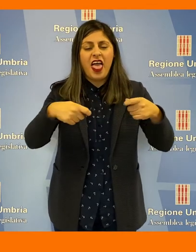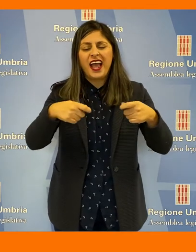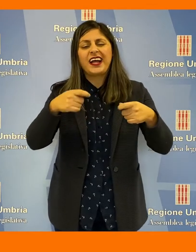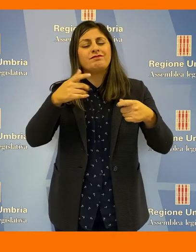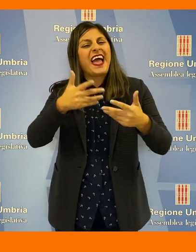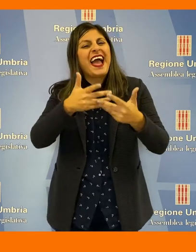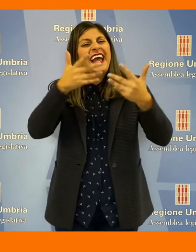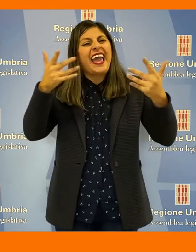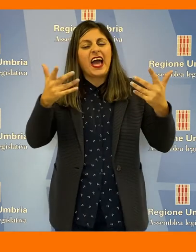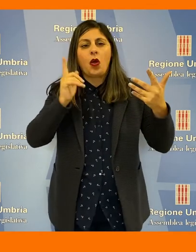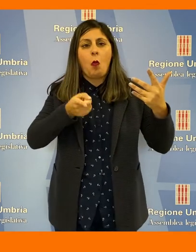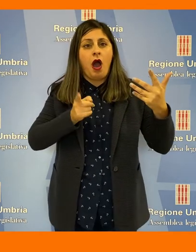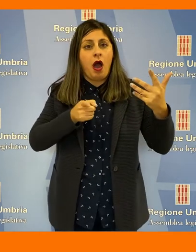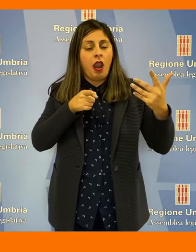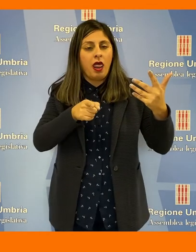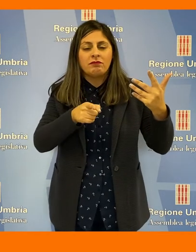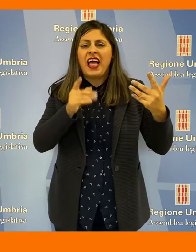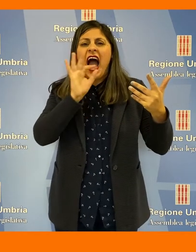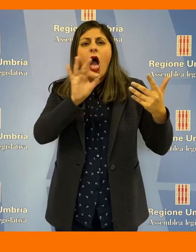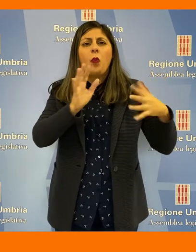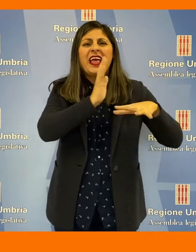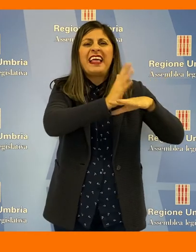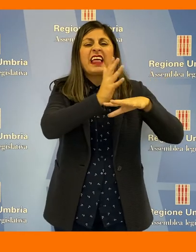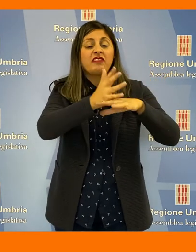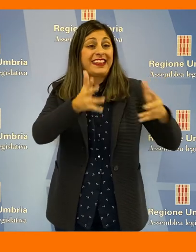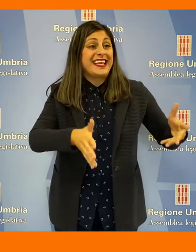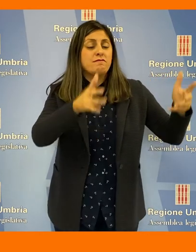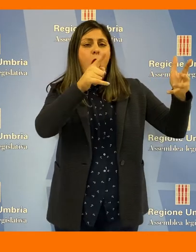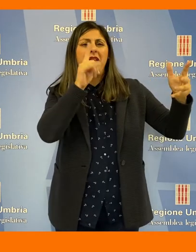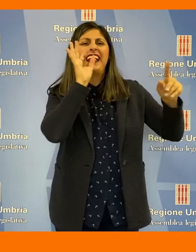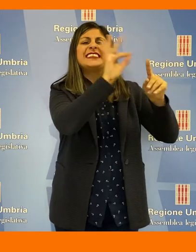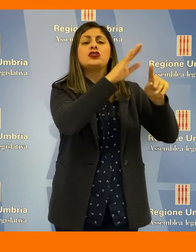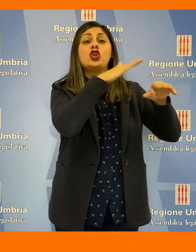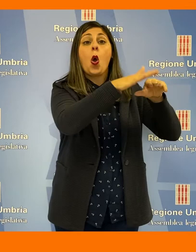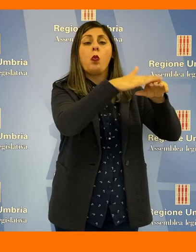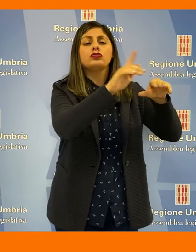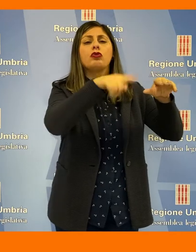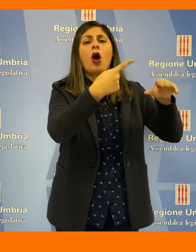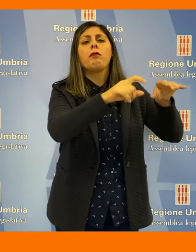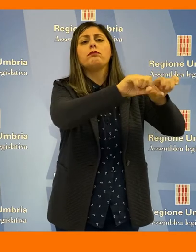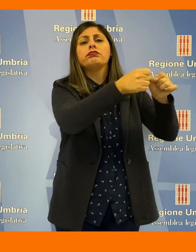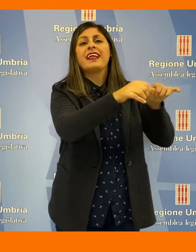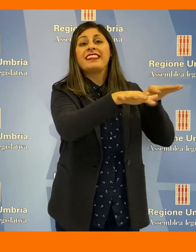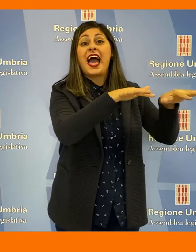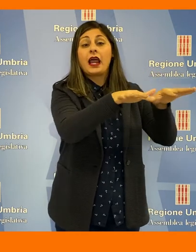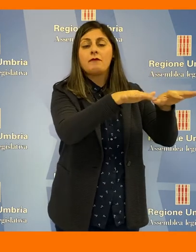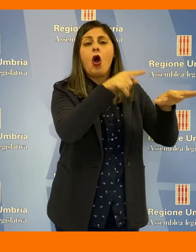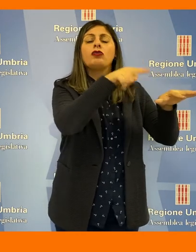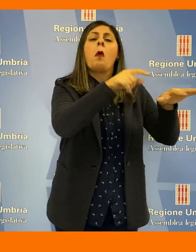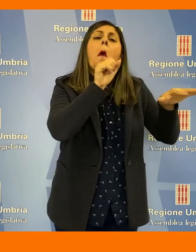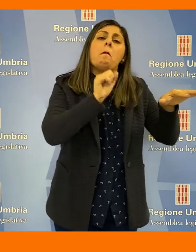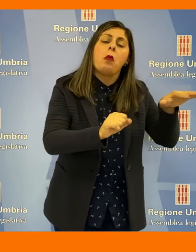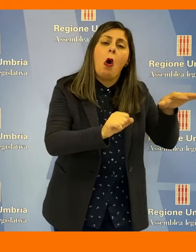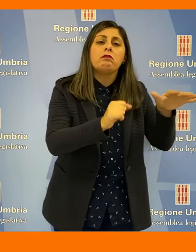a chiarire come non tutti gli interventi che comportino una variazione d'uso di un immobile danneggiato dal sisma possono essere